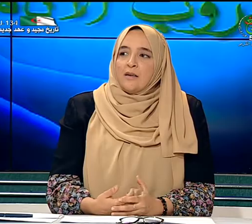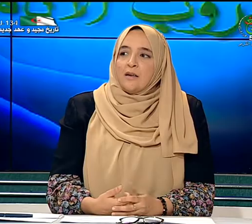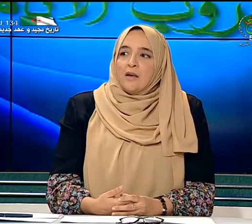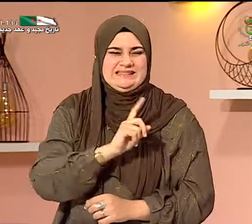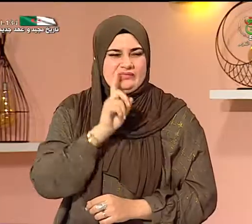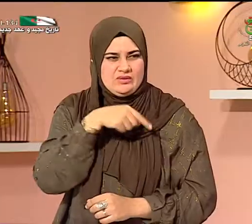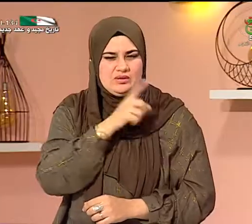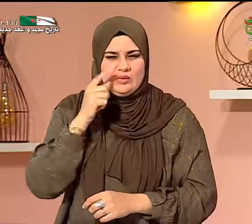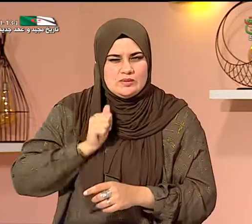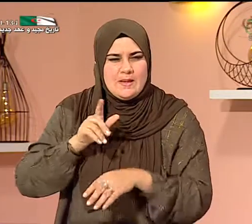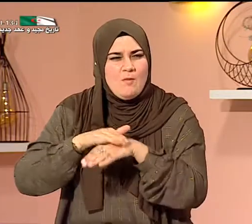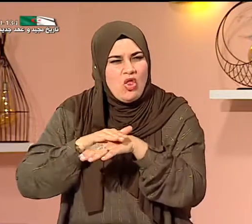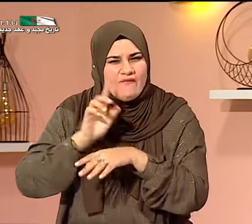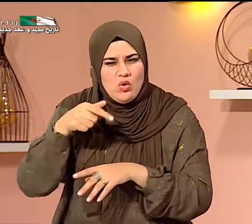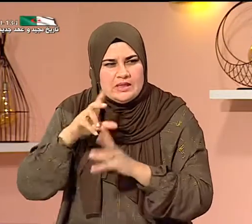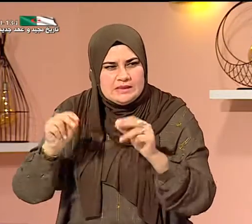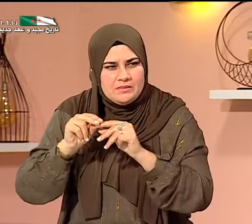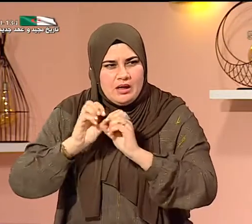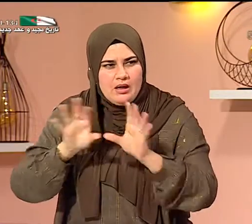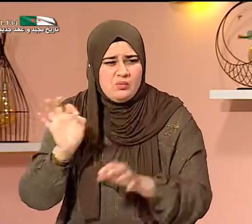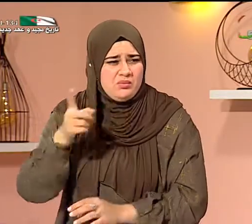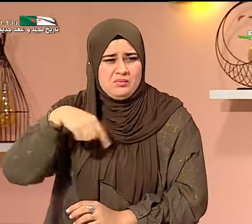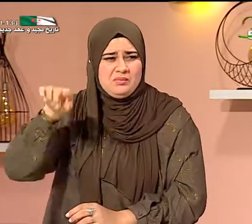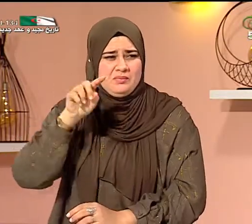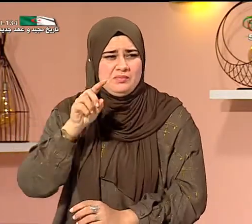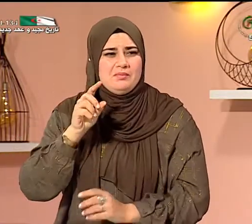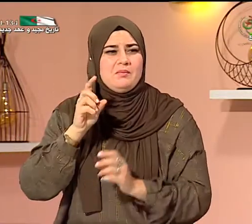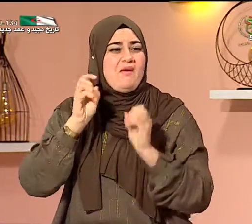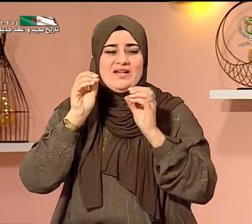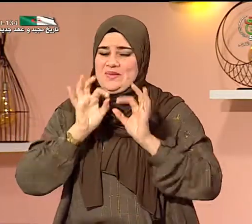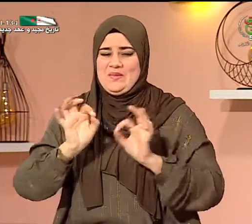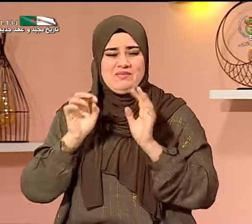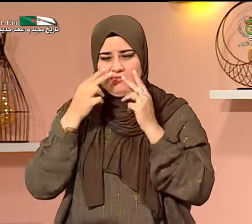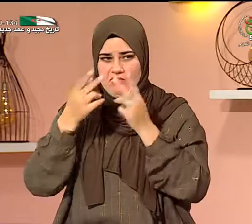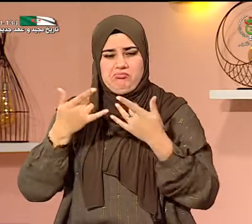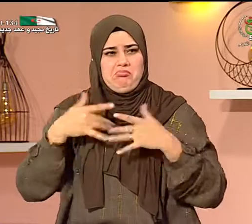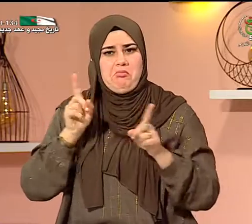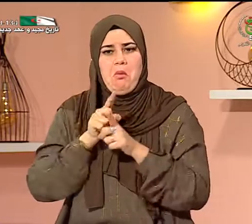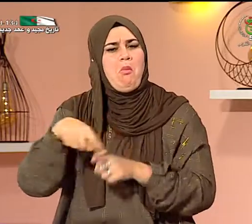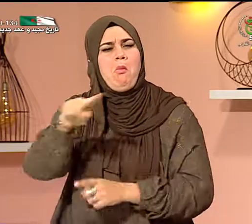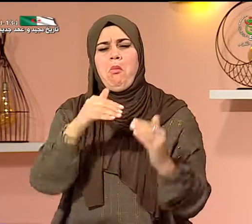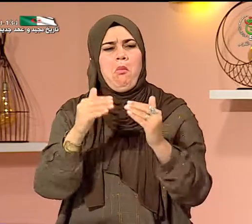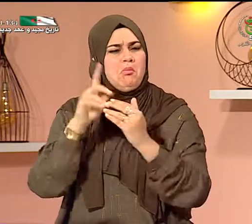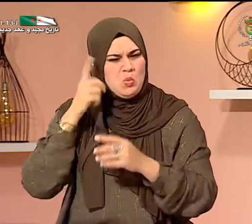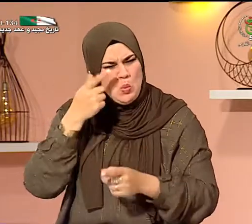هناك أشخاص يعني تتكلمي على الأساتدة لم أرى أساتدة يعني